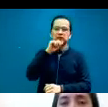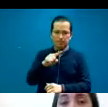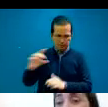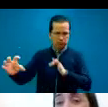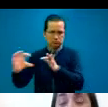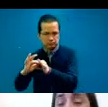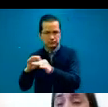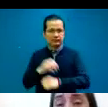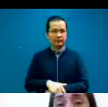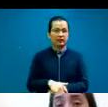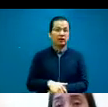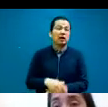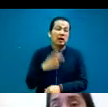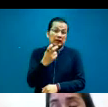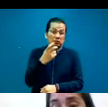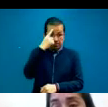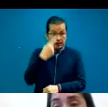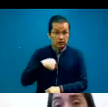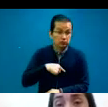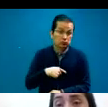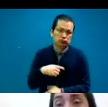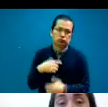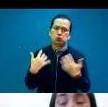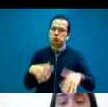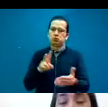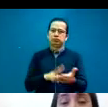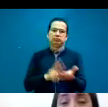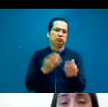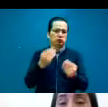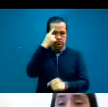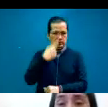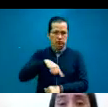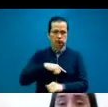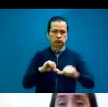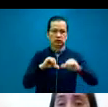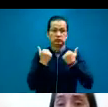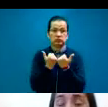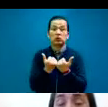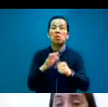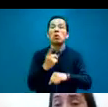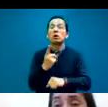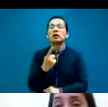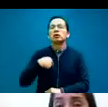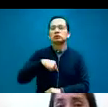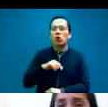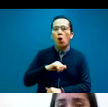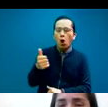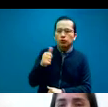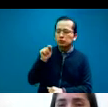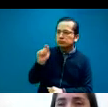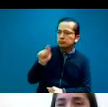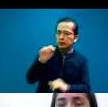y bueno, y eso nos enriquece muchísimo a nosotros como asociación porque podemos ir aprendiendo de otros colegas